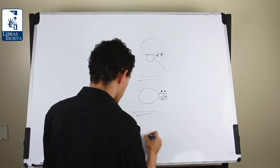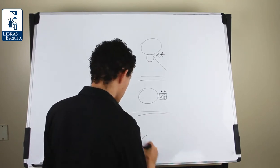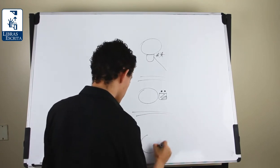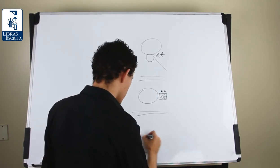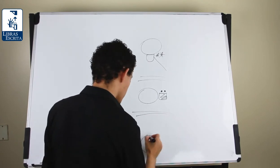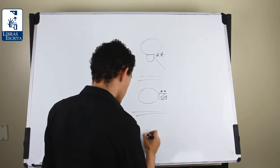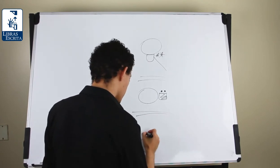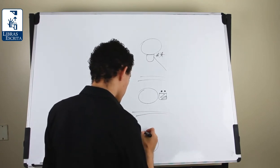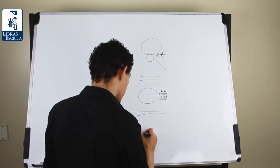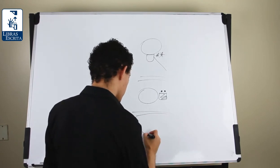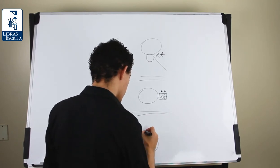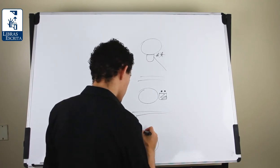ver um